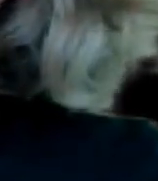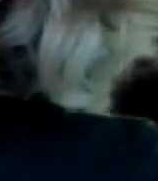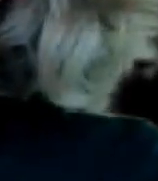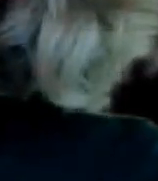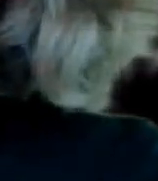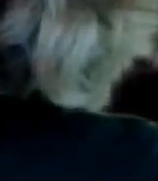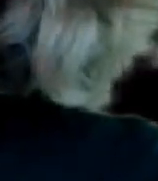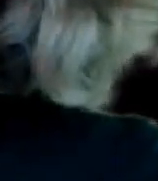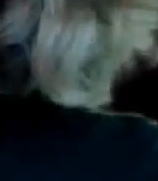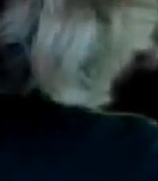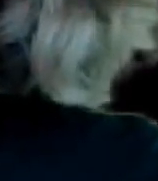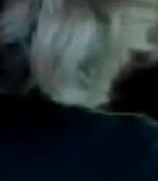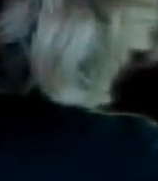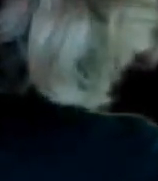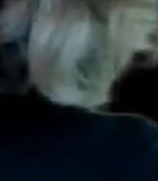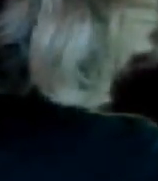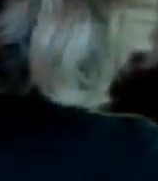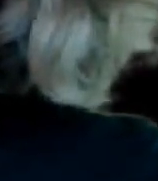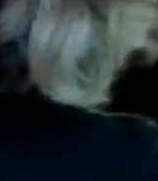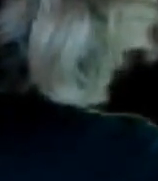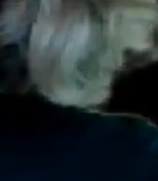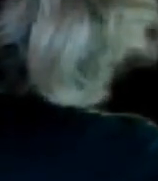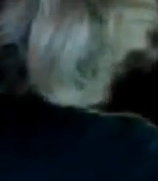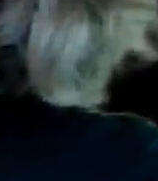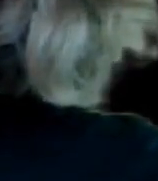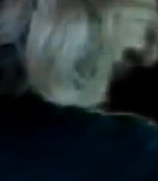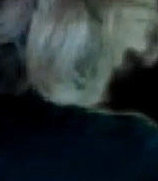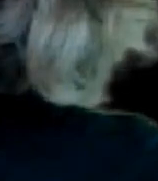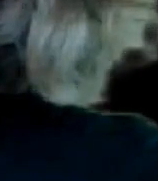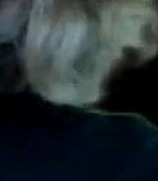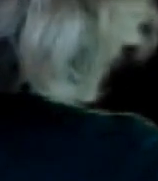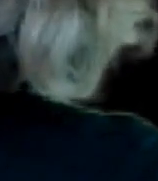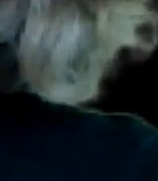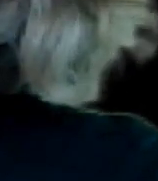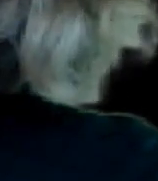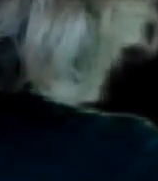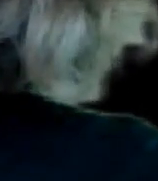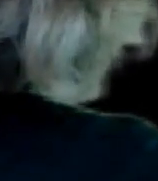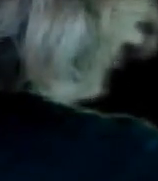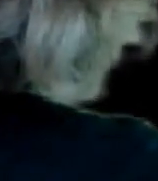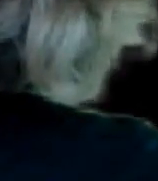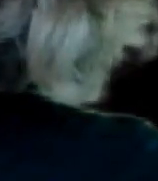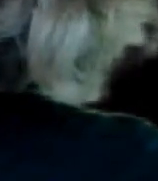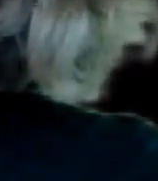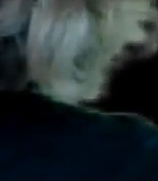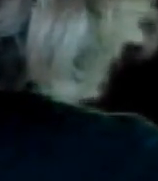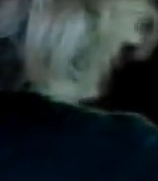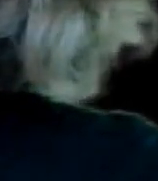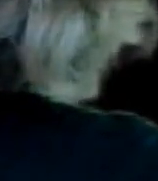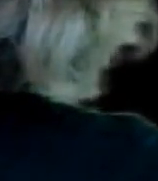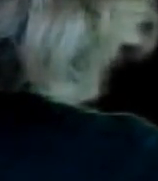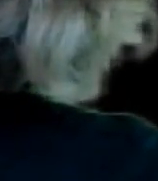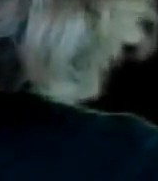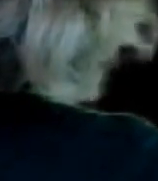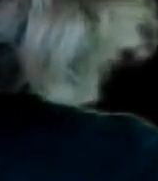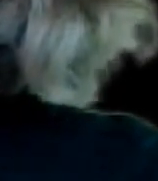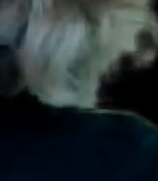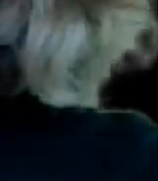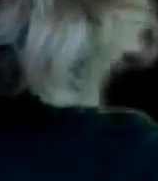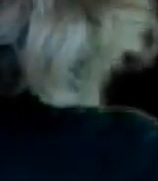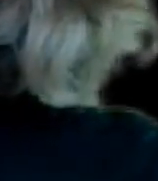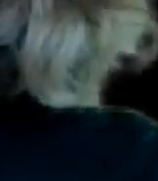las preguntas ya hechas Por sus jefes O se las mandan en el momento De acuerdo al tema que se está desarrollando en el momento